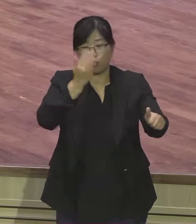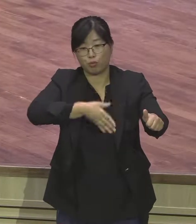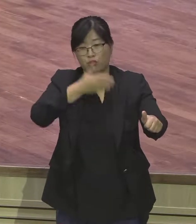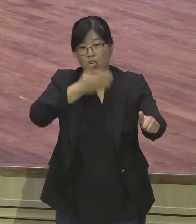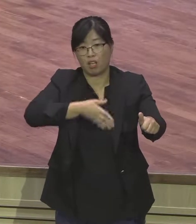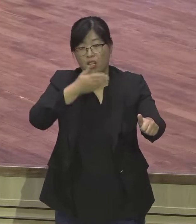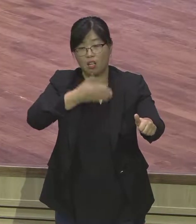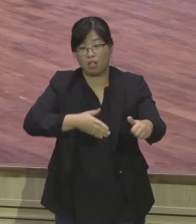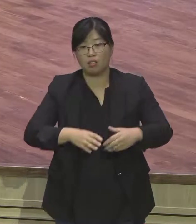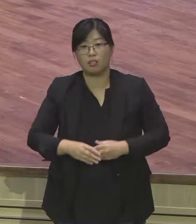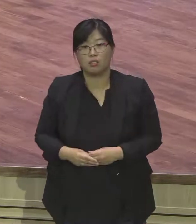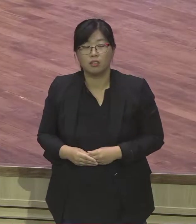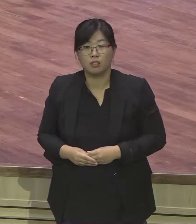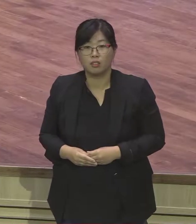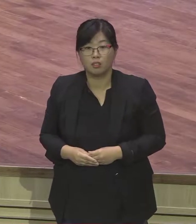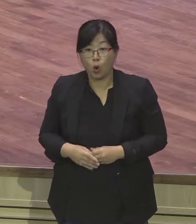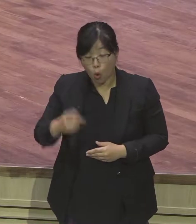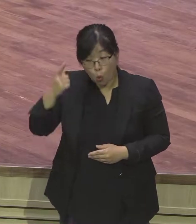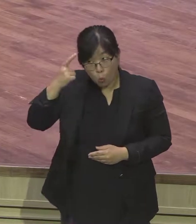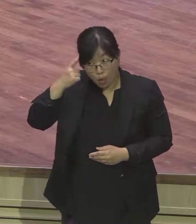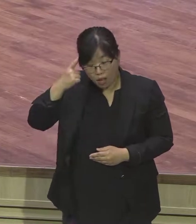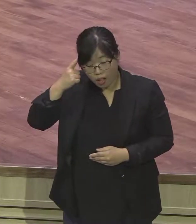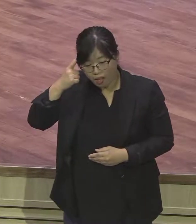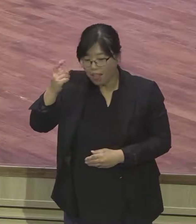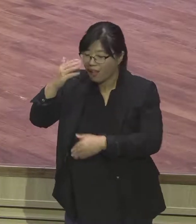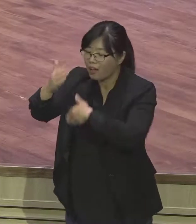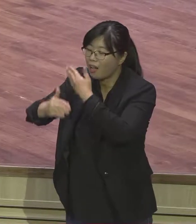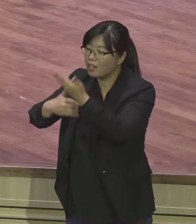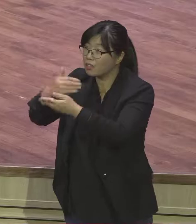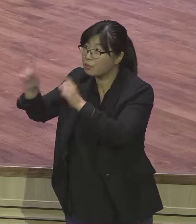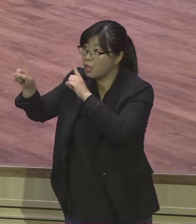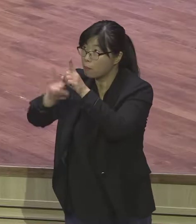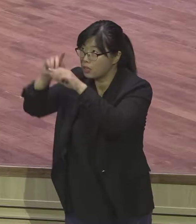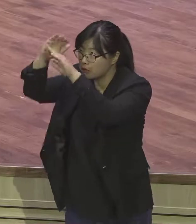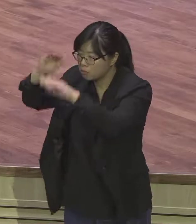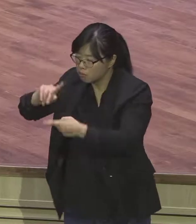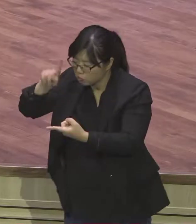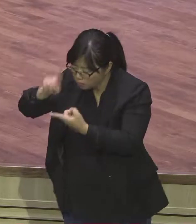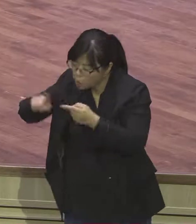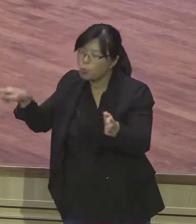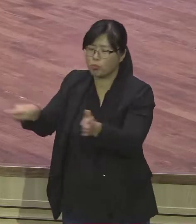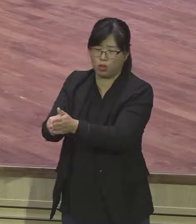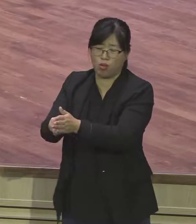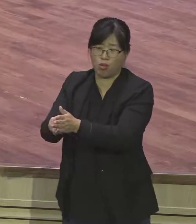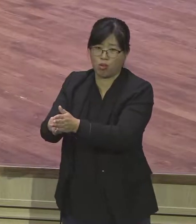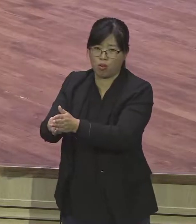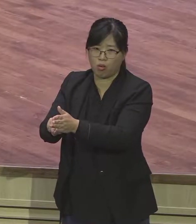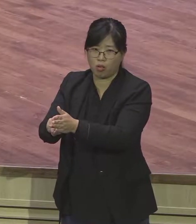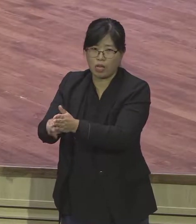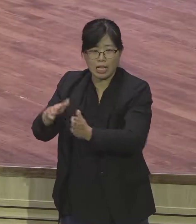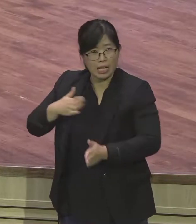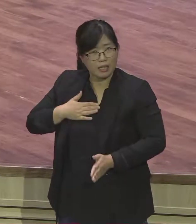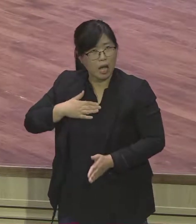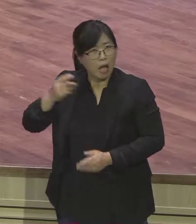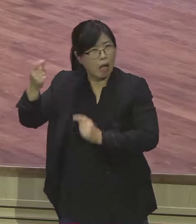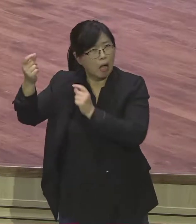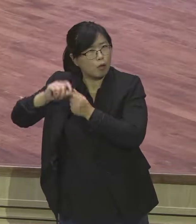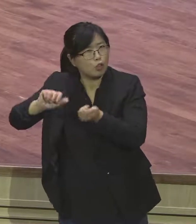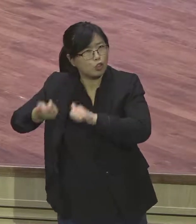하나님의 말씀이 임하면 그대로 믿으시기 바랍니다 하나님께서 말씀하신 것을 언약으로 붙잡고